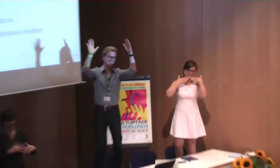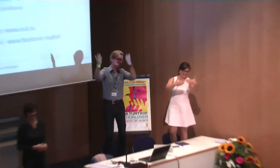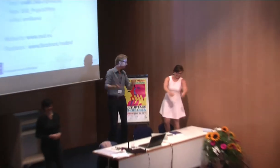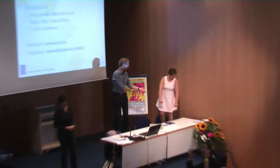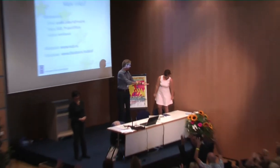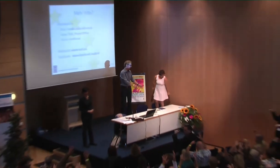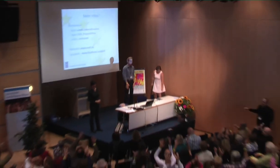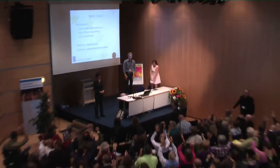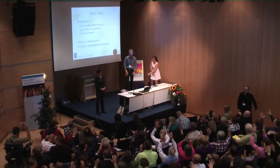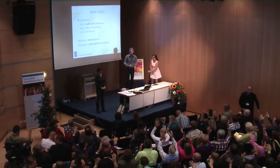ja.